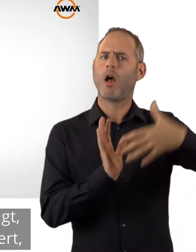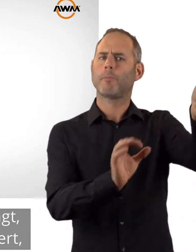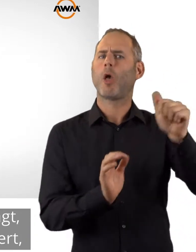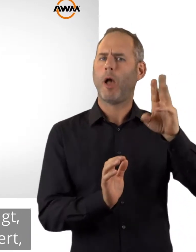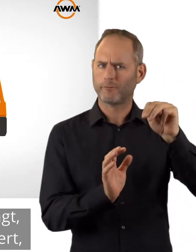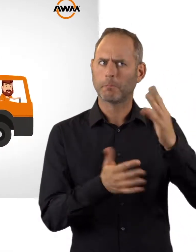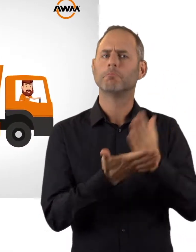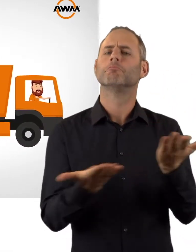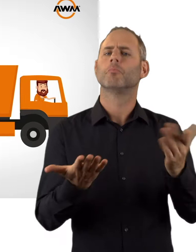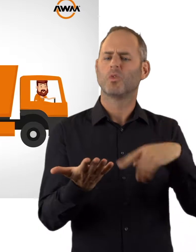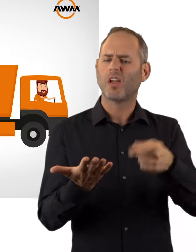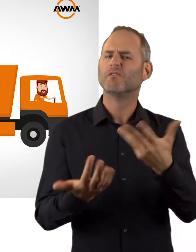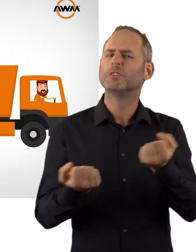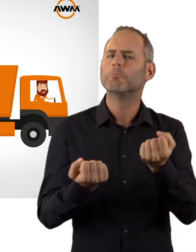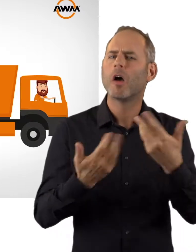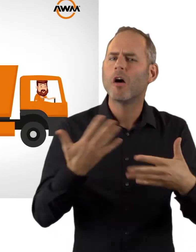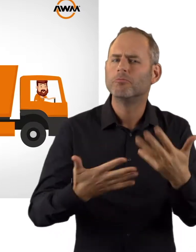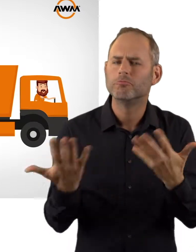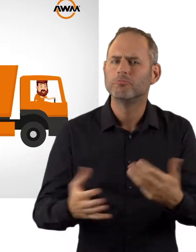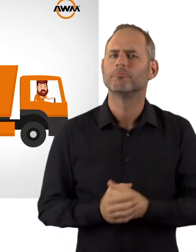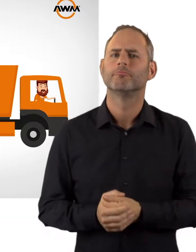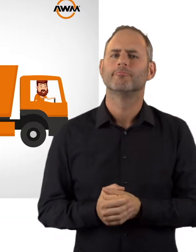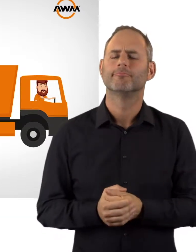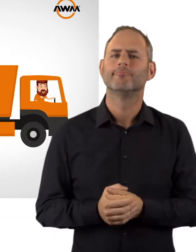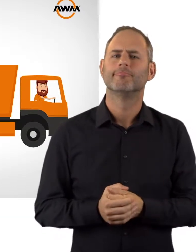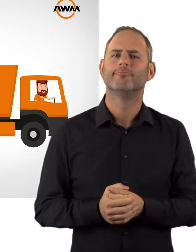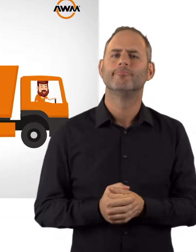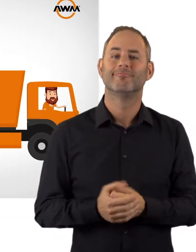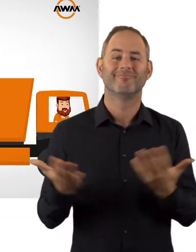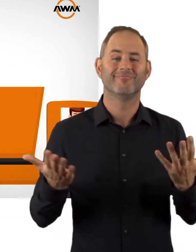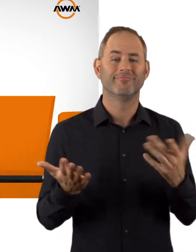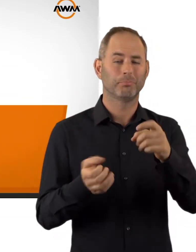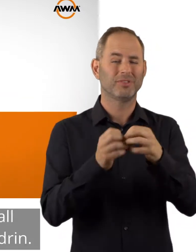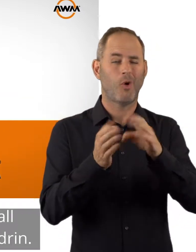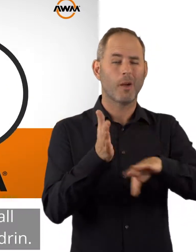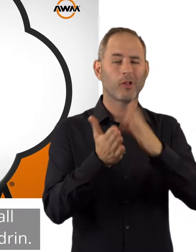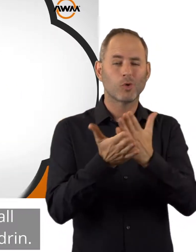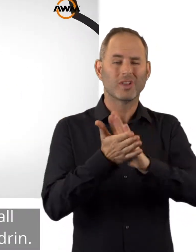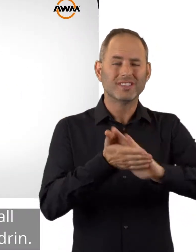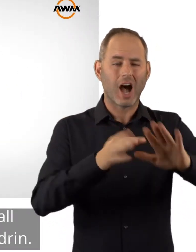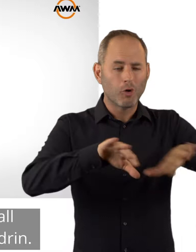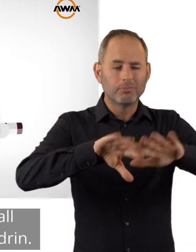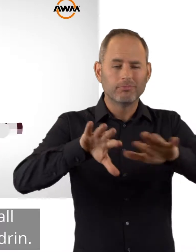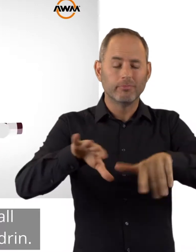passiert, nachdem der AWM ihn abgeholt hat? In sauber getrenntem Bioabfall